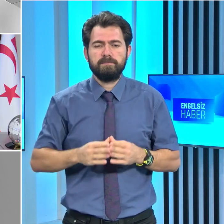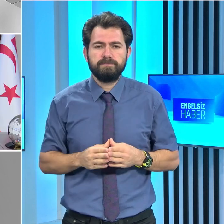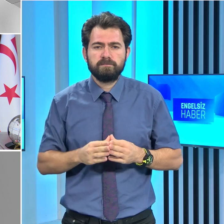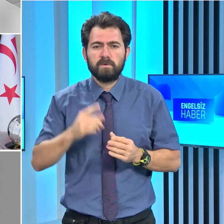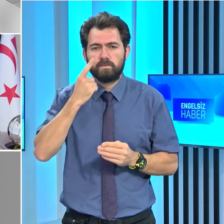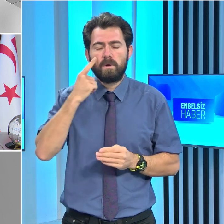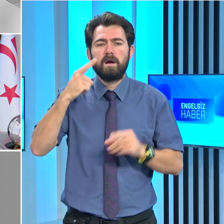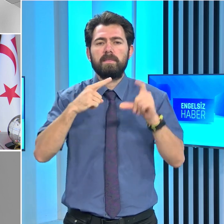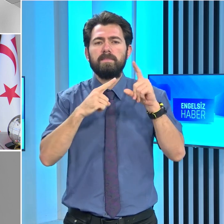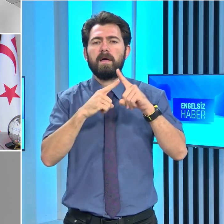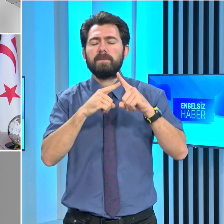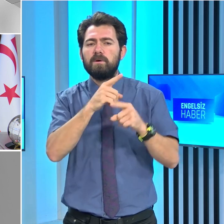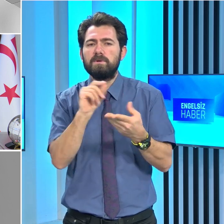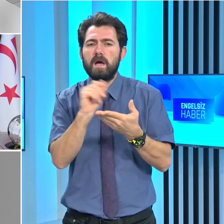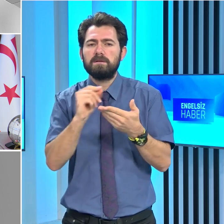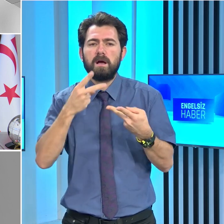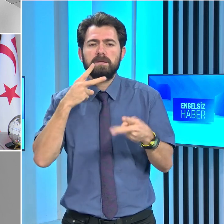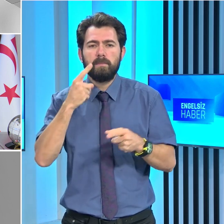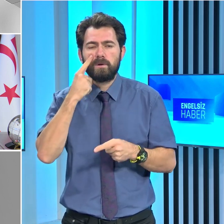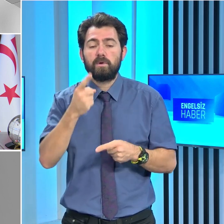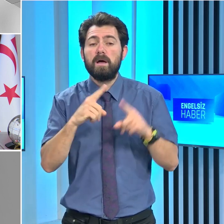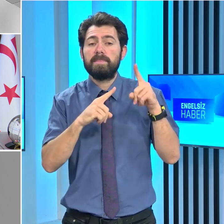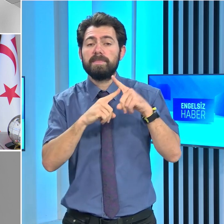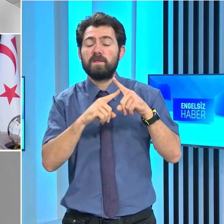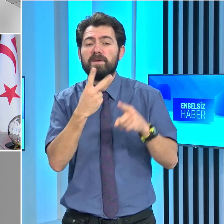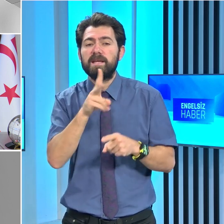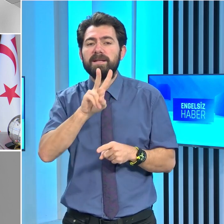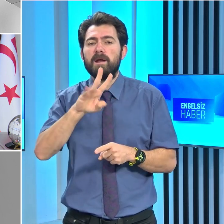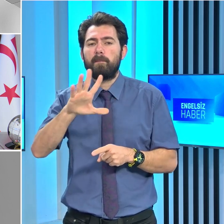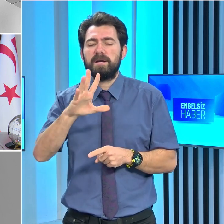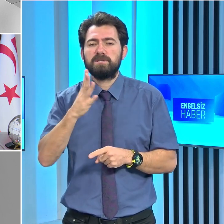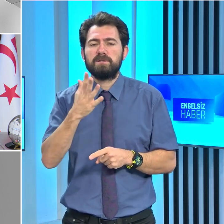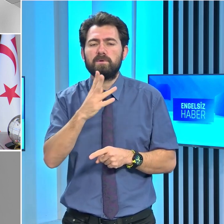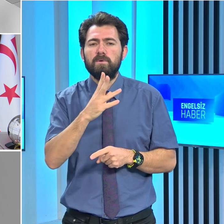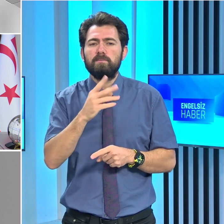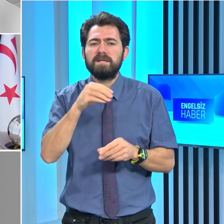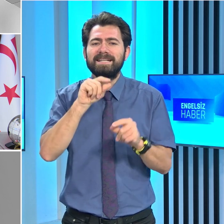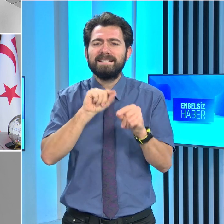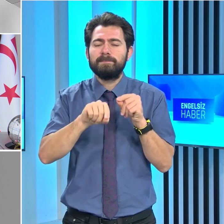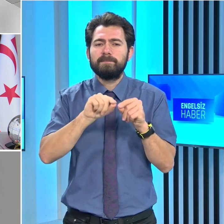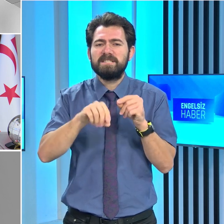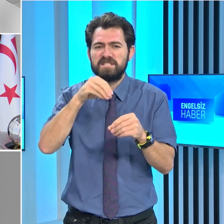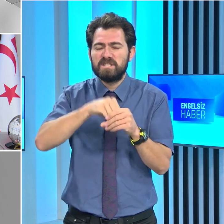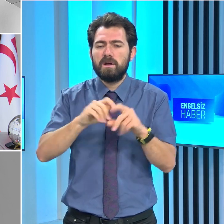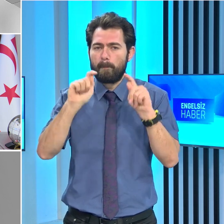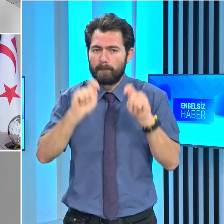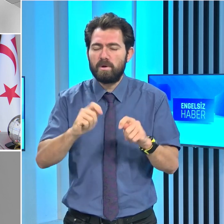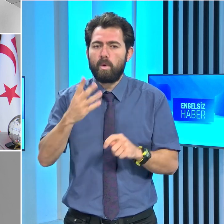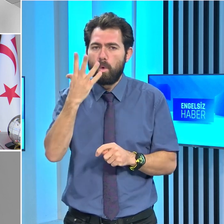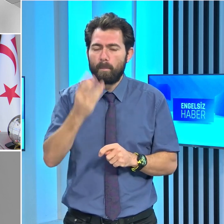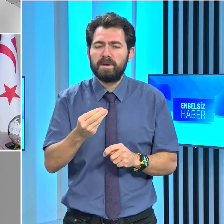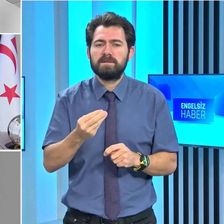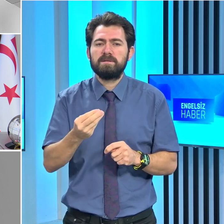Cumhurbaşkanı Tatar yazılı açıklamasında Teknofest 2025'in Kuzey Kıbrıs Türk Cumhuriyeti'nde de yapılacak